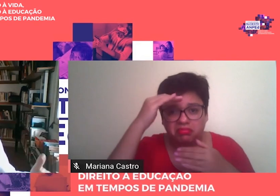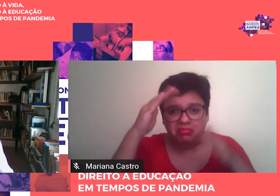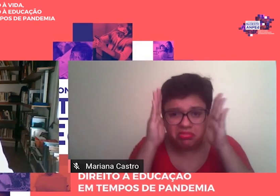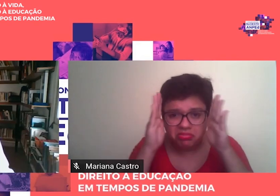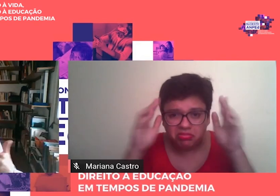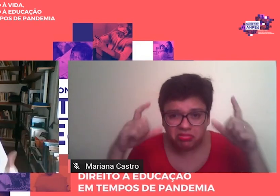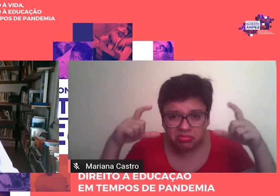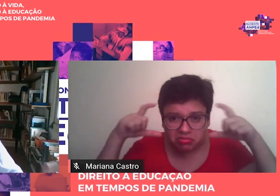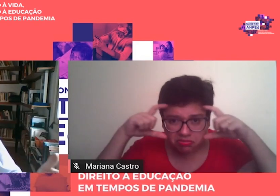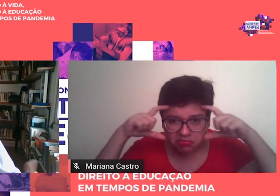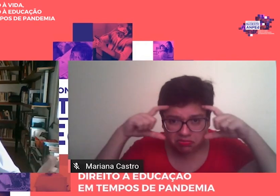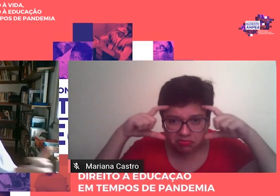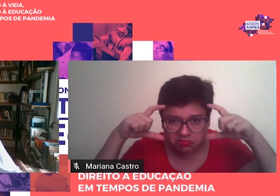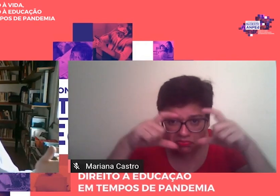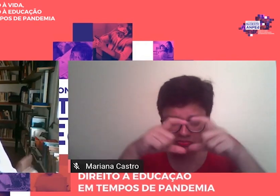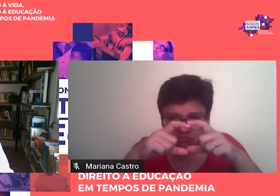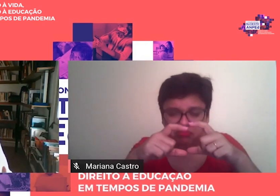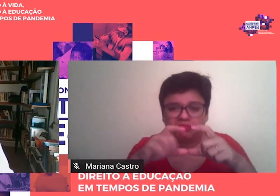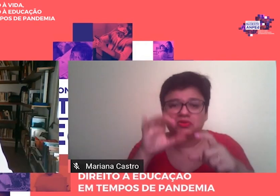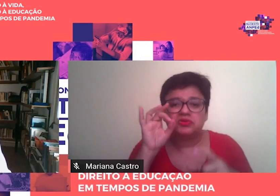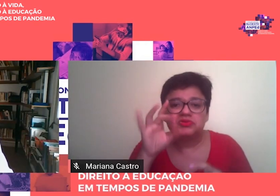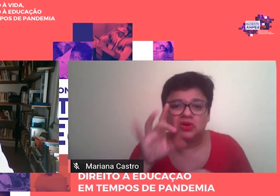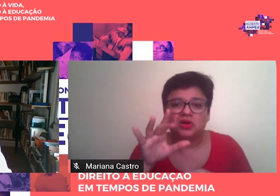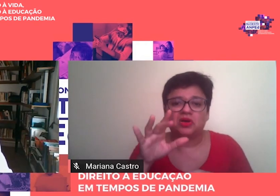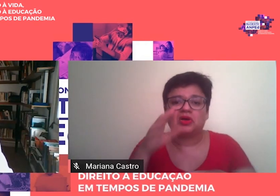cursos de curta duração, voltados para